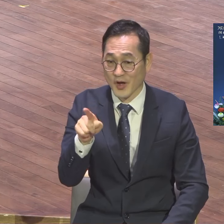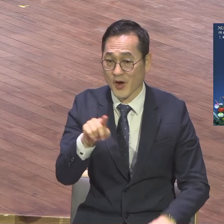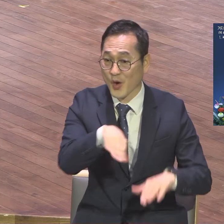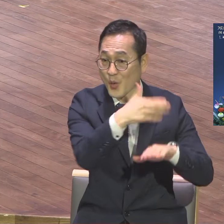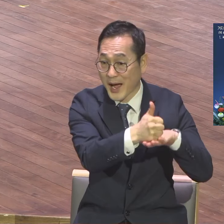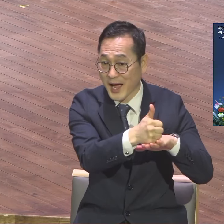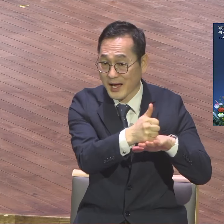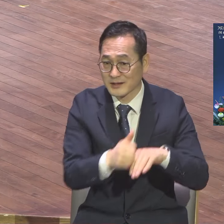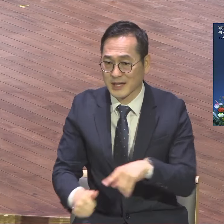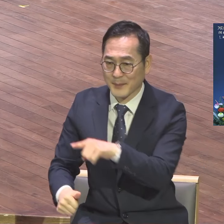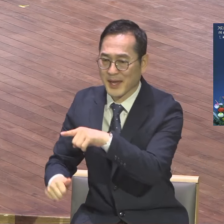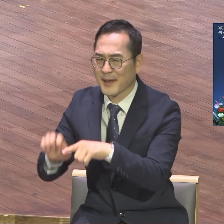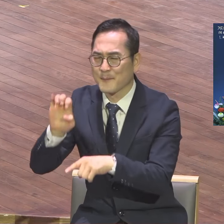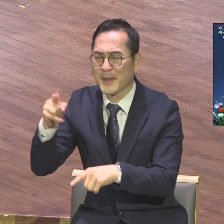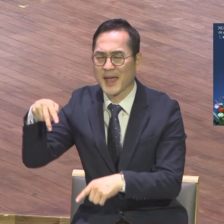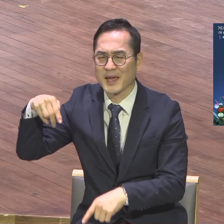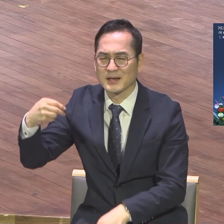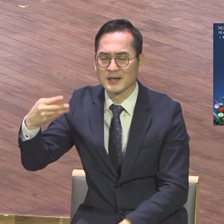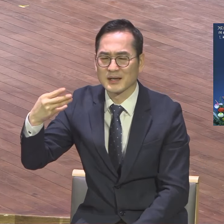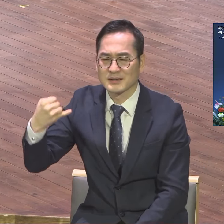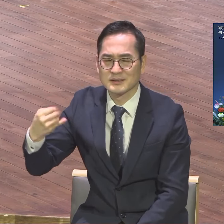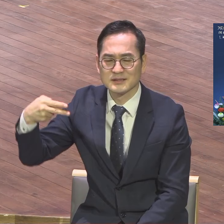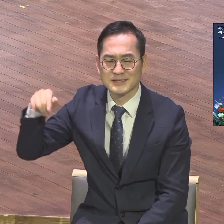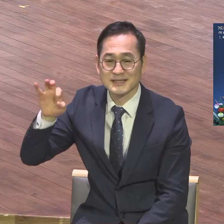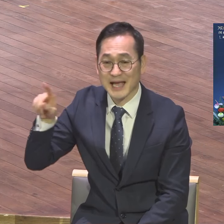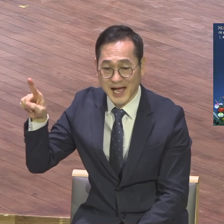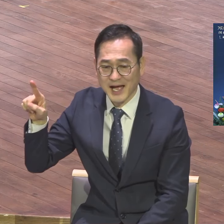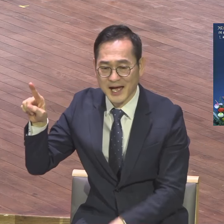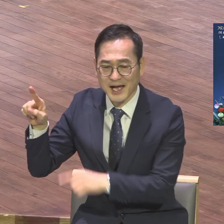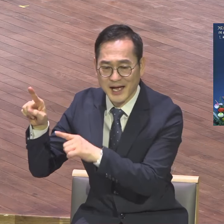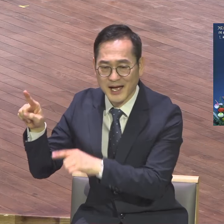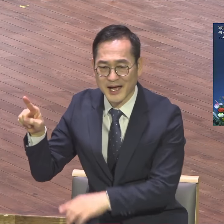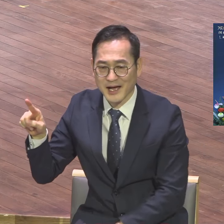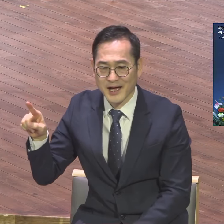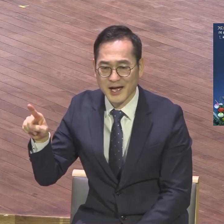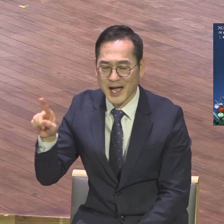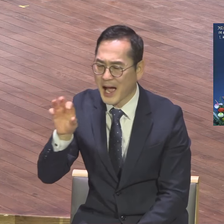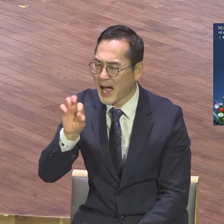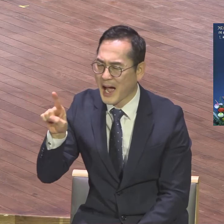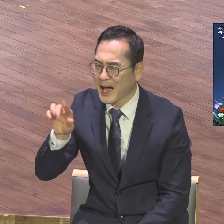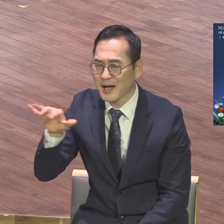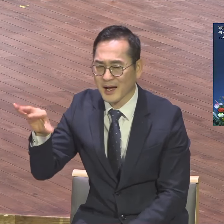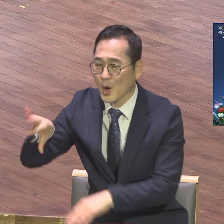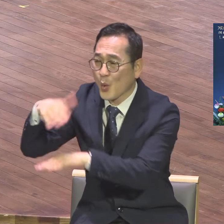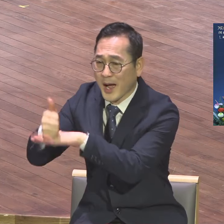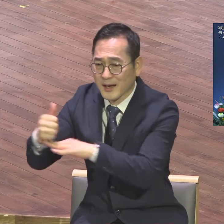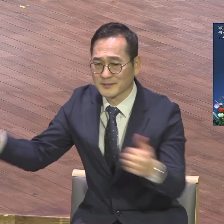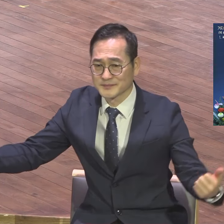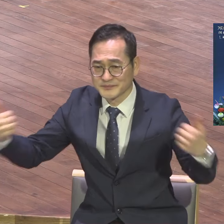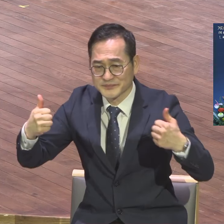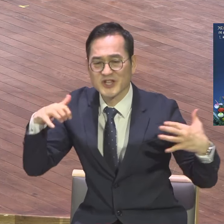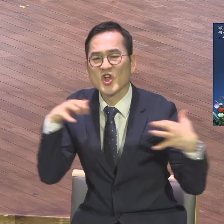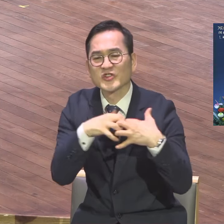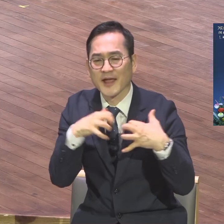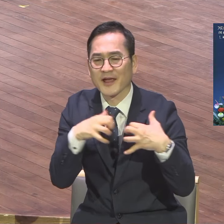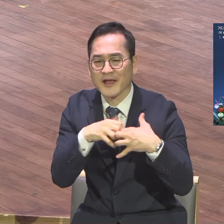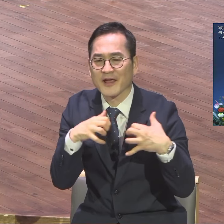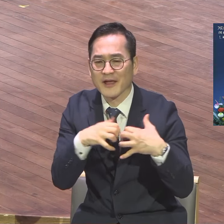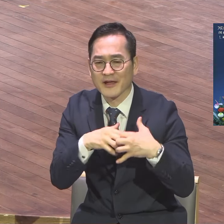전쟁이 전쟁이 붙었어요. 전쟁을 이제 붙는데 옛날에 전쟁은 서로